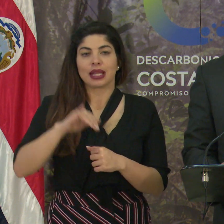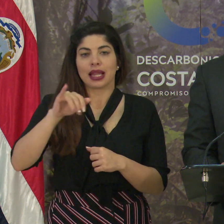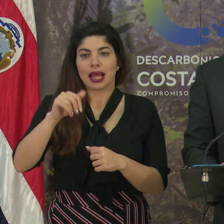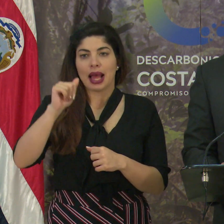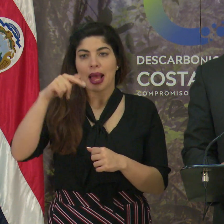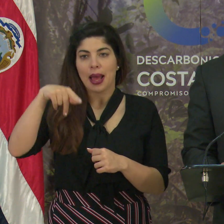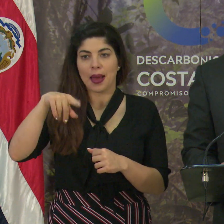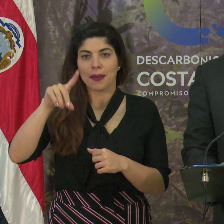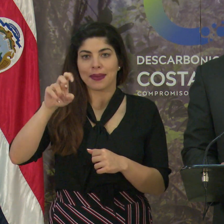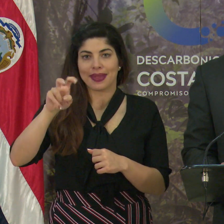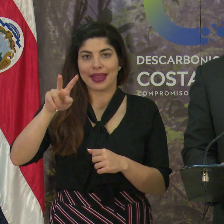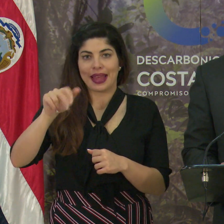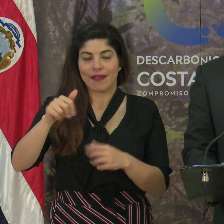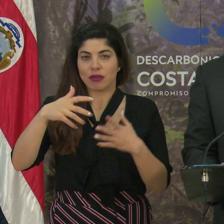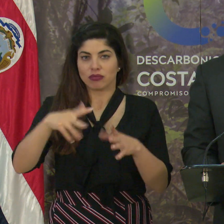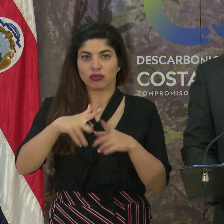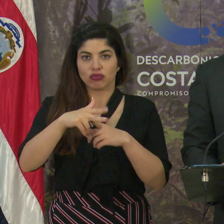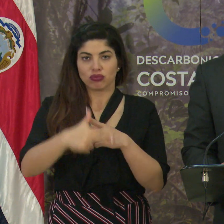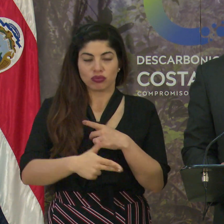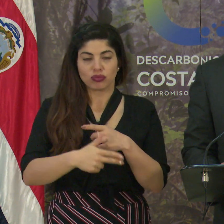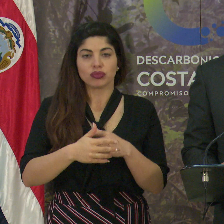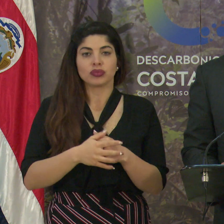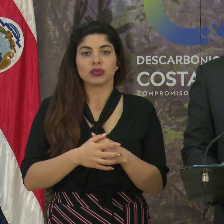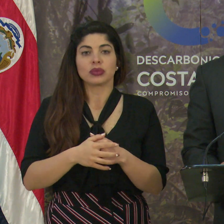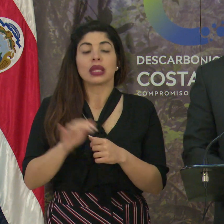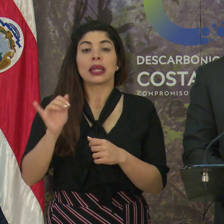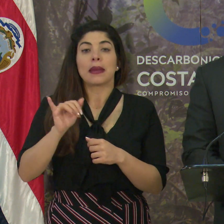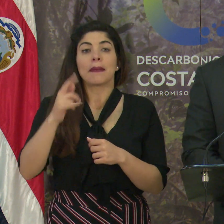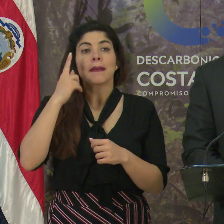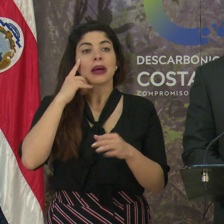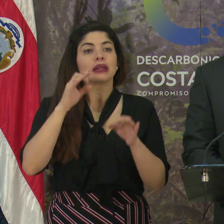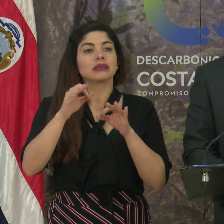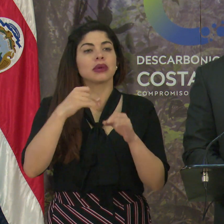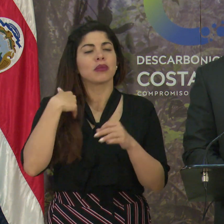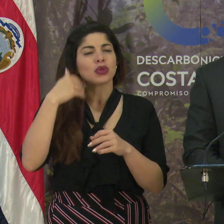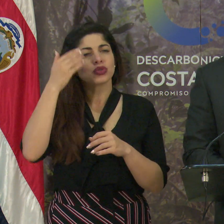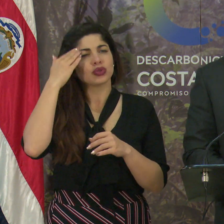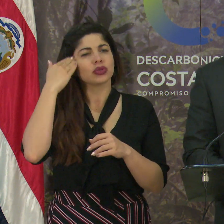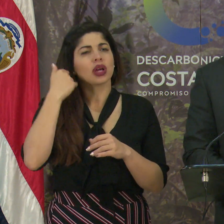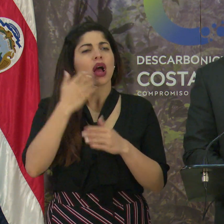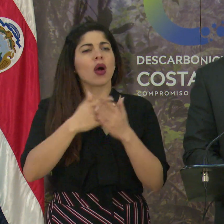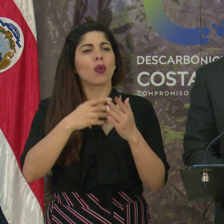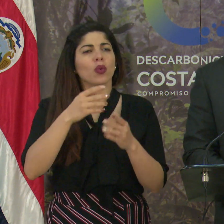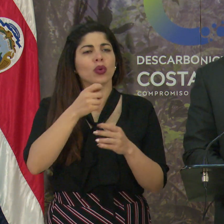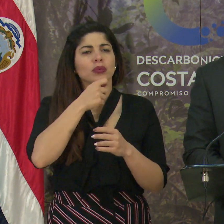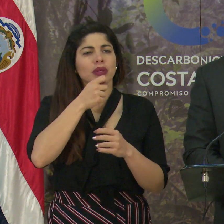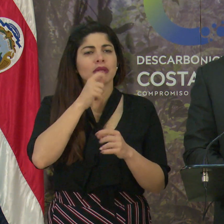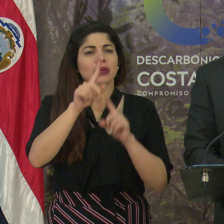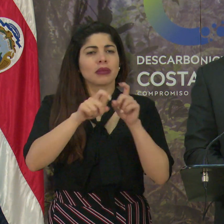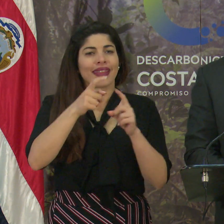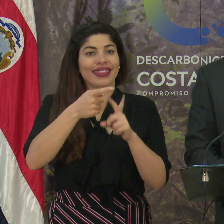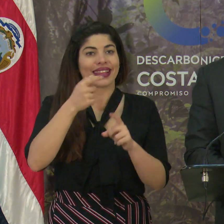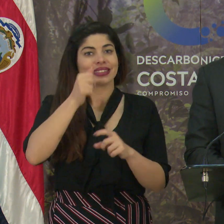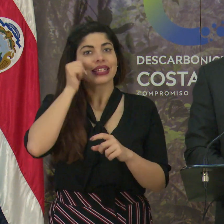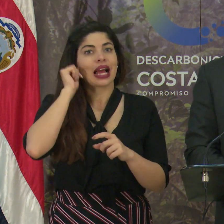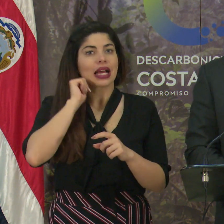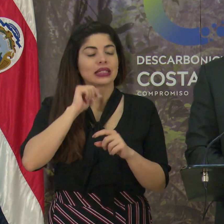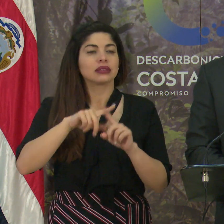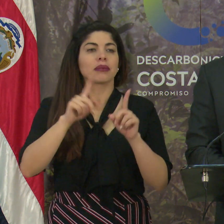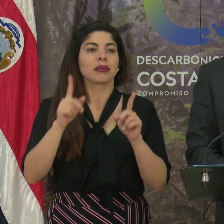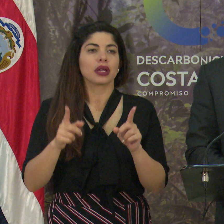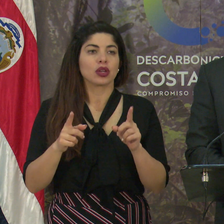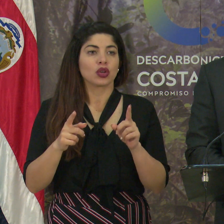y también para decirles, porque sé que había consultas de los medios desde el día de ayer, no obstante,